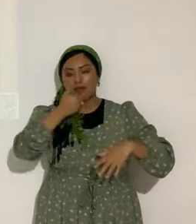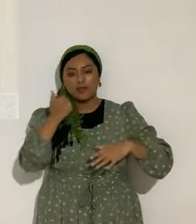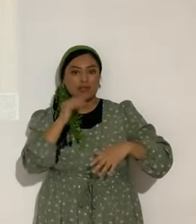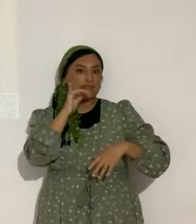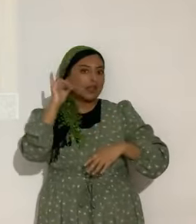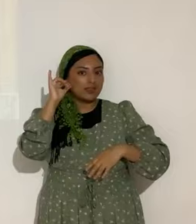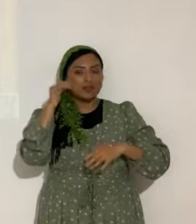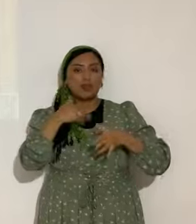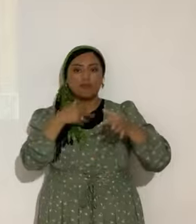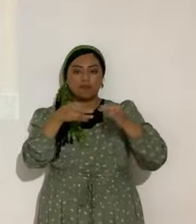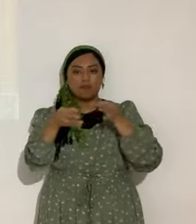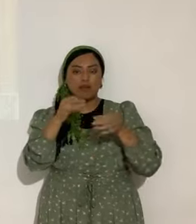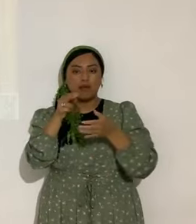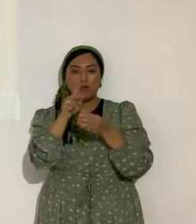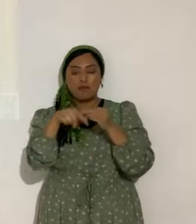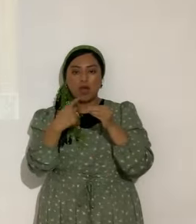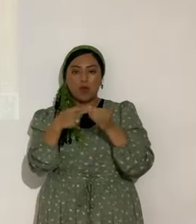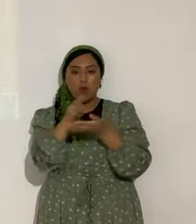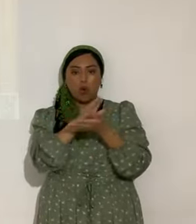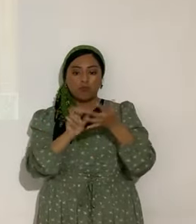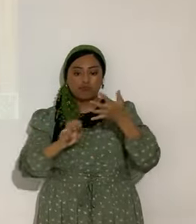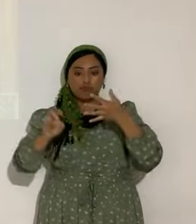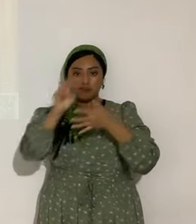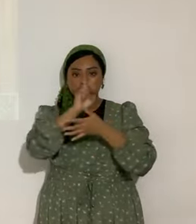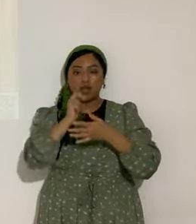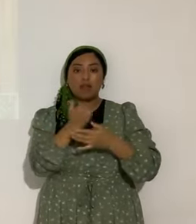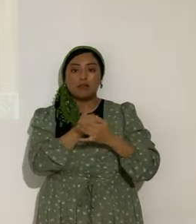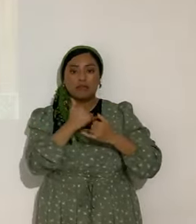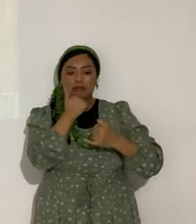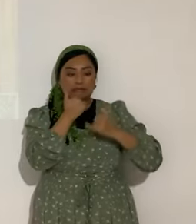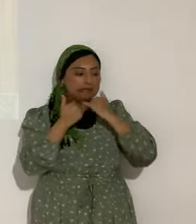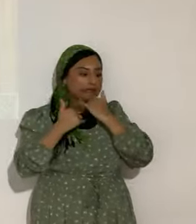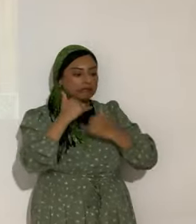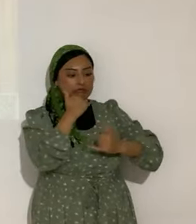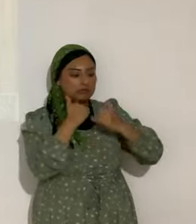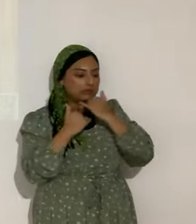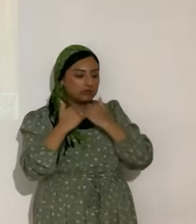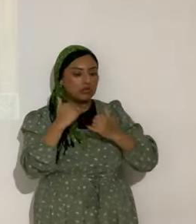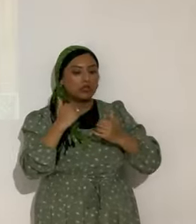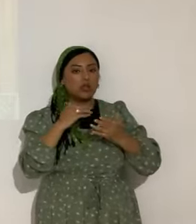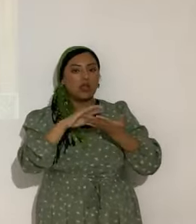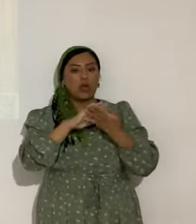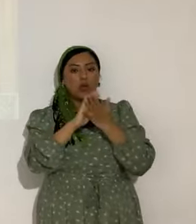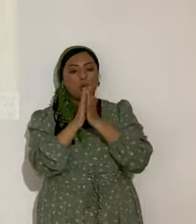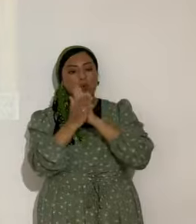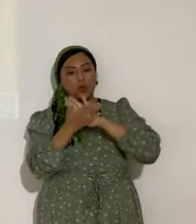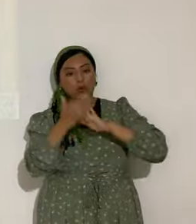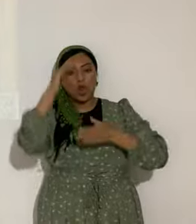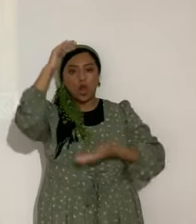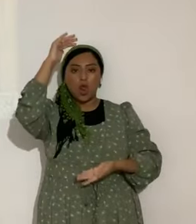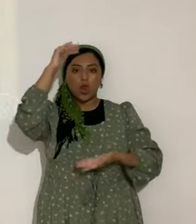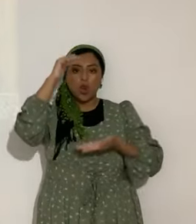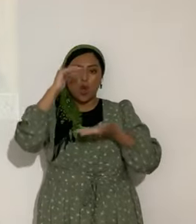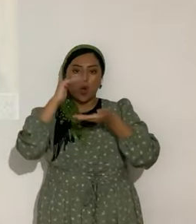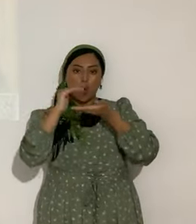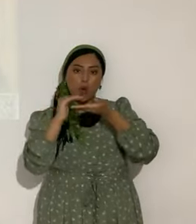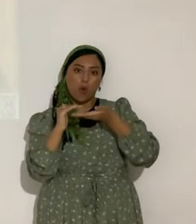ministré ayer. Nuestros defectos se van siendo mínimos. Van siendo mínimos. Porque antes